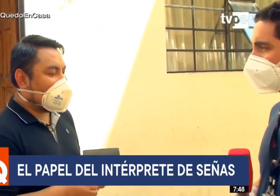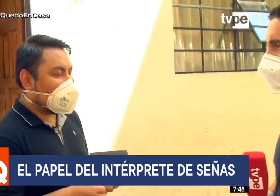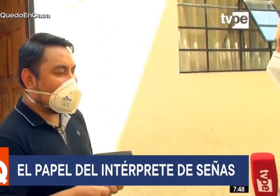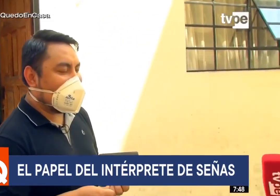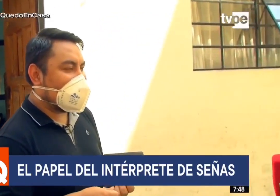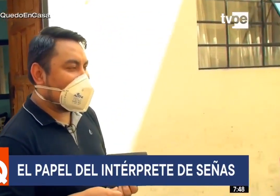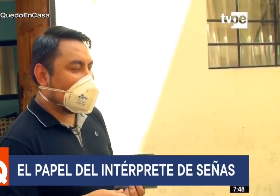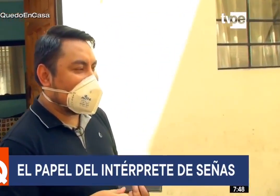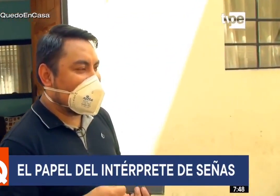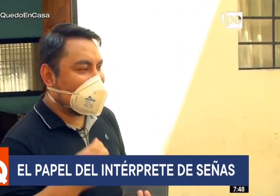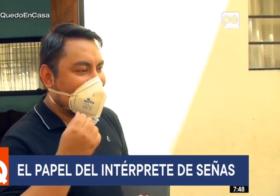Sí, sí, claro que sí.